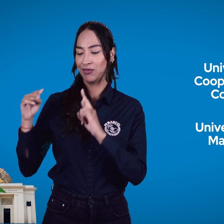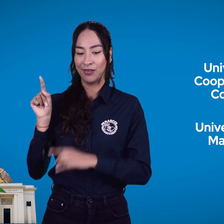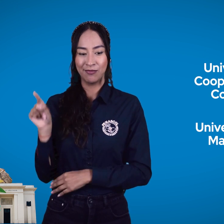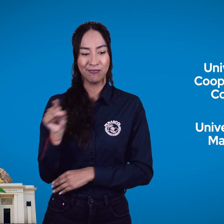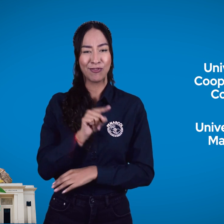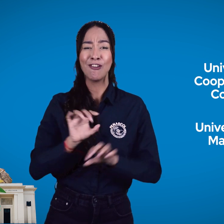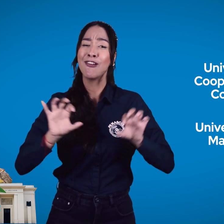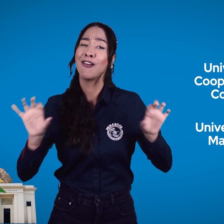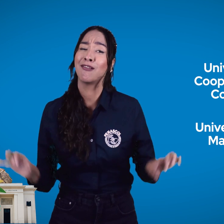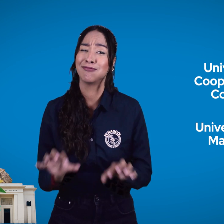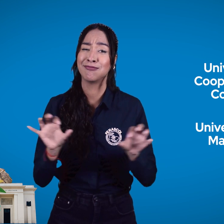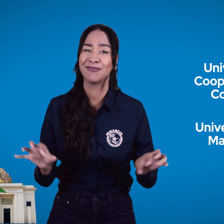Vean.